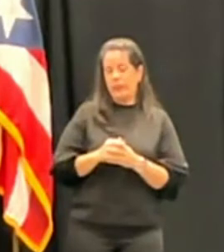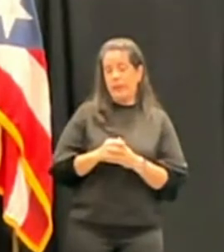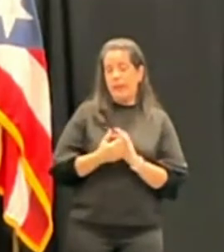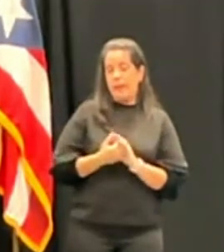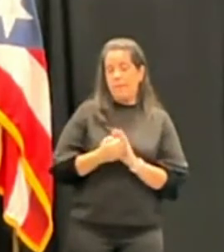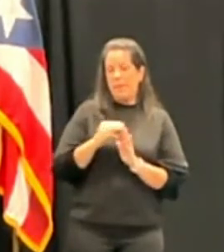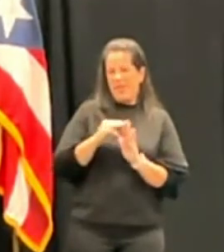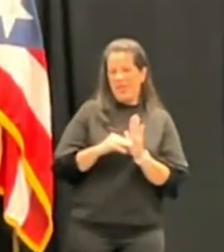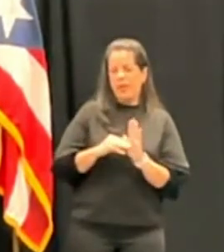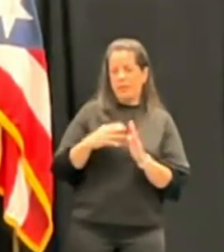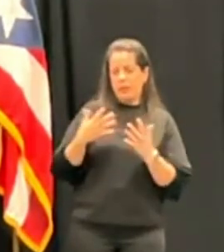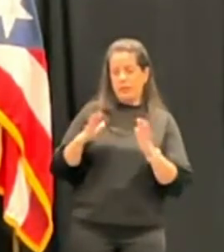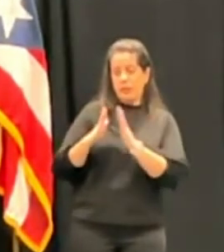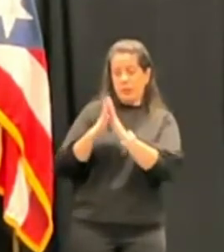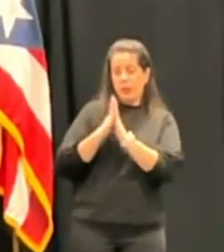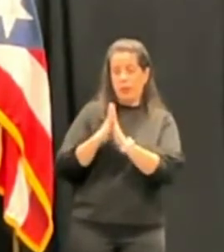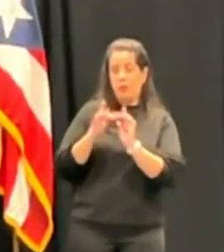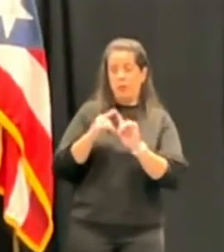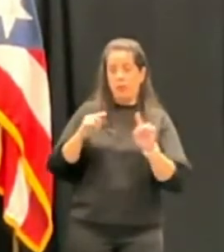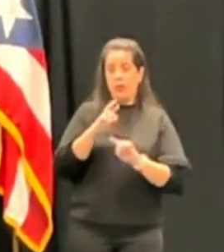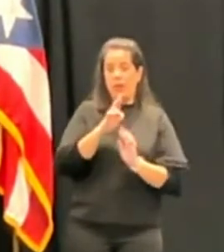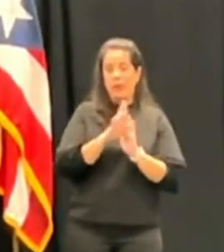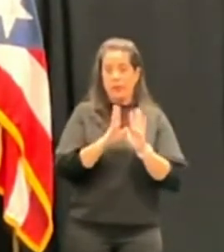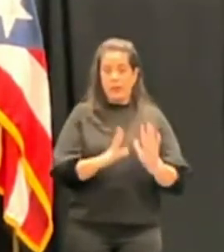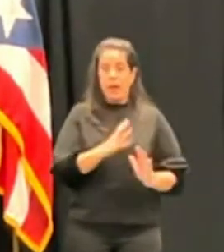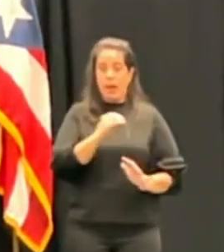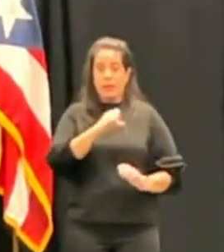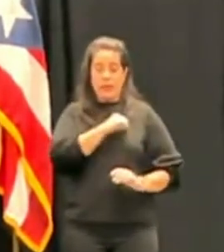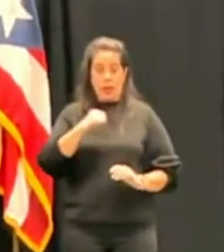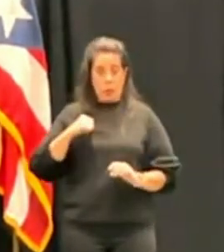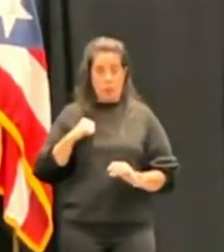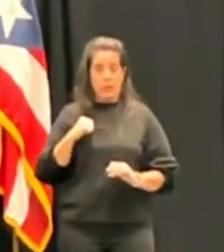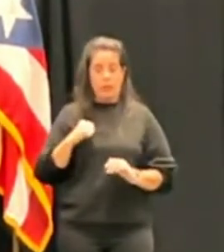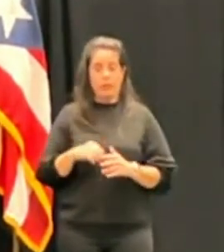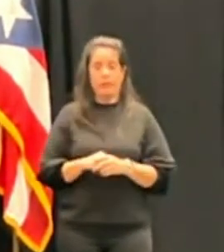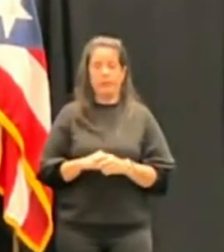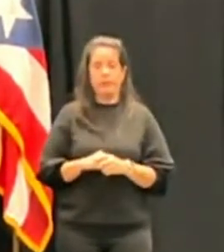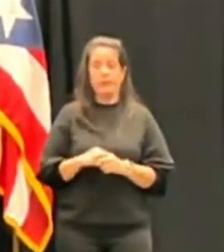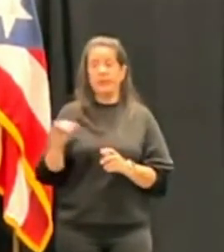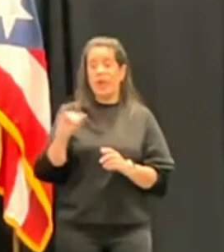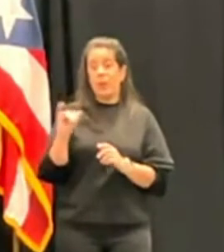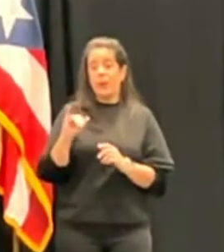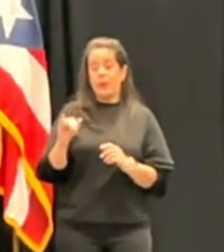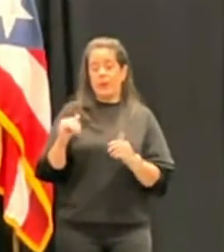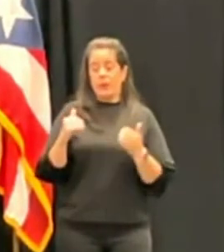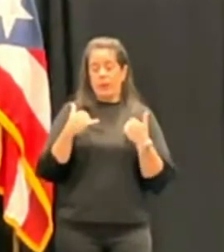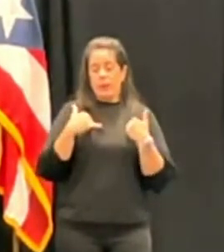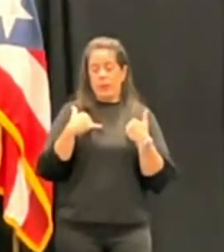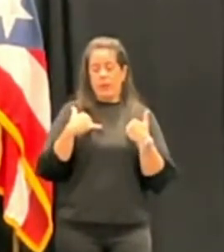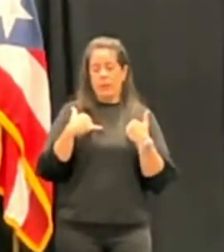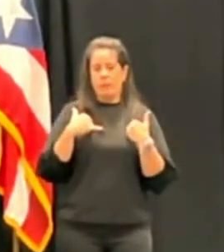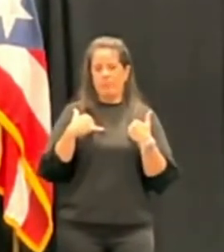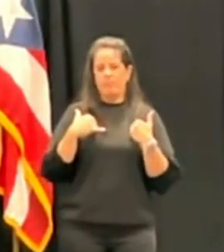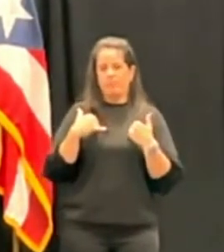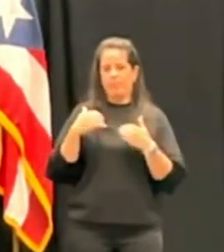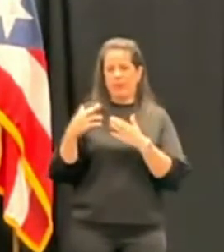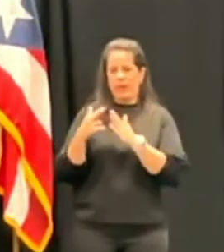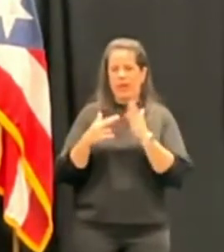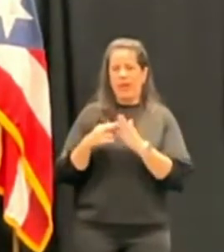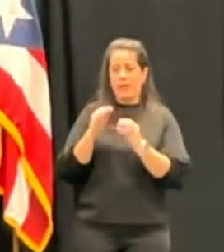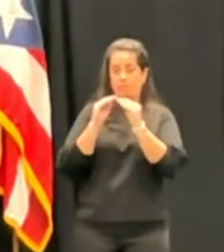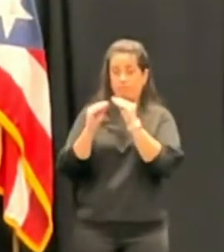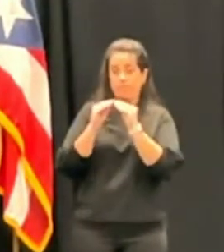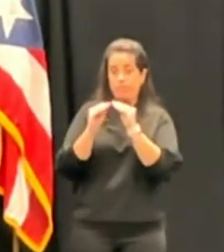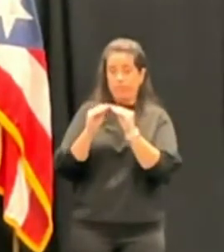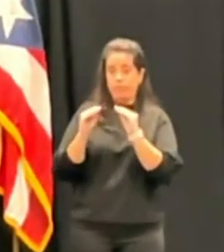solicitadas por los propios representantes y senadores. También hay medidas al igual que en esta sesión extraordinaria que estamos enmendando